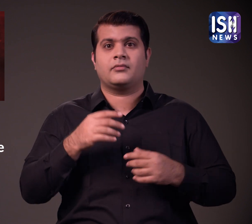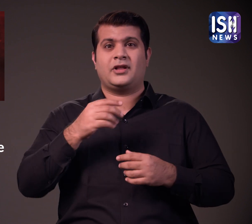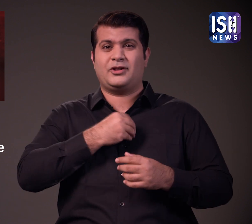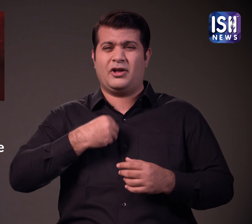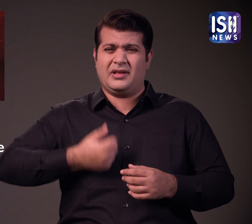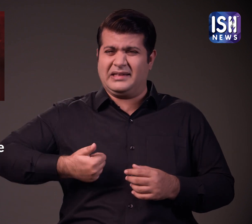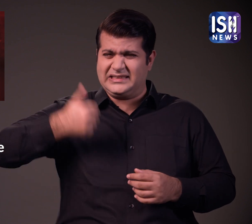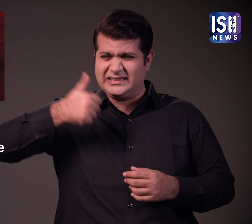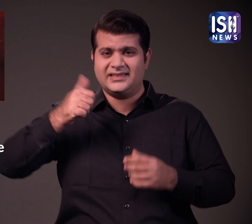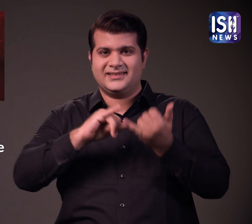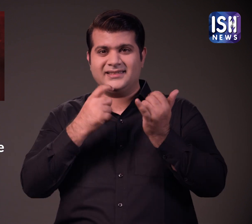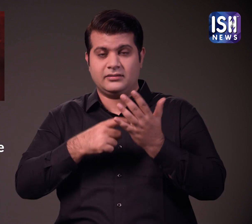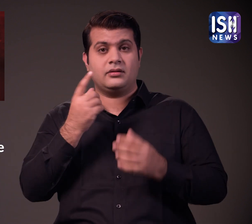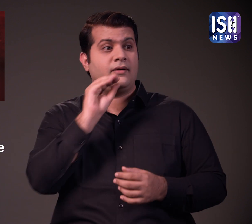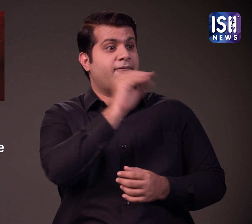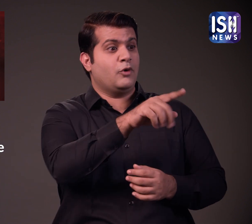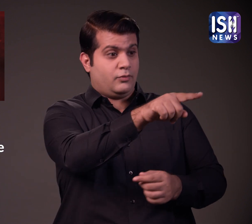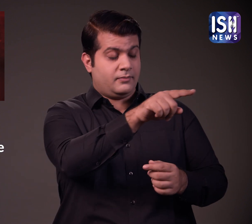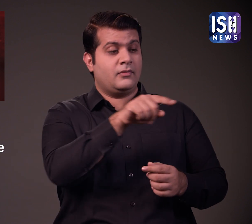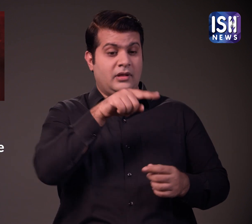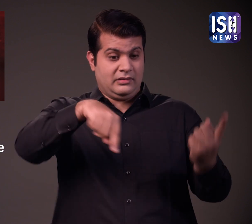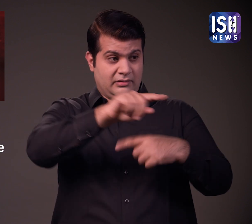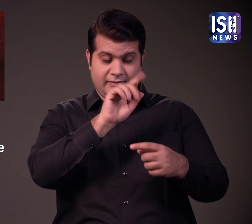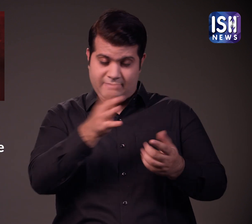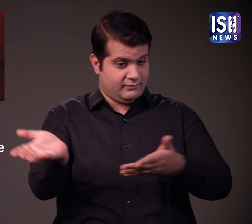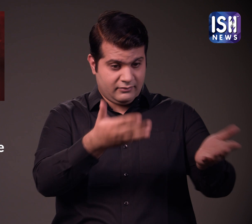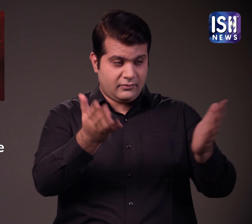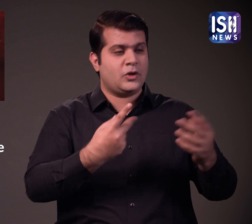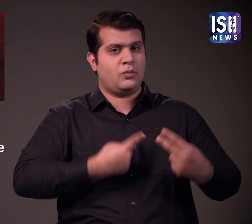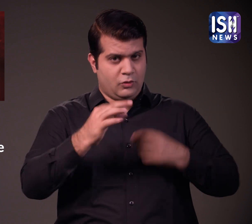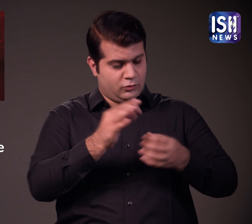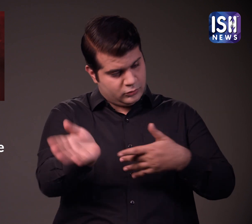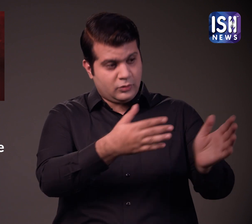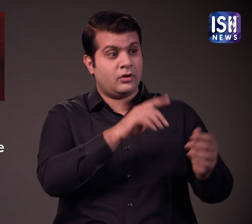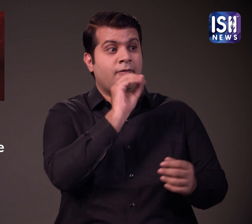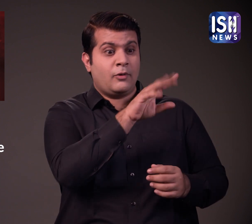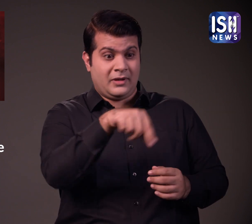वरिश डॉक्टरों ने रूप कुमार को बताया कि पोस्ट मॉटम के लिए लाया गया एक शव किसी वी आईपी का है